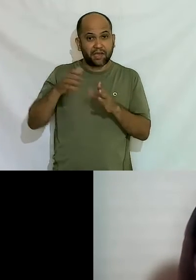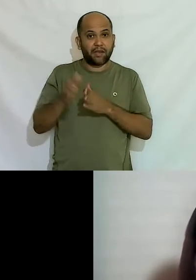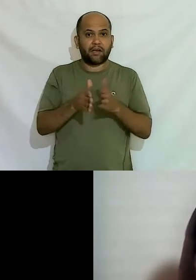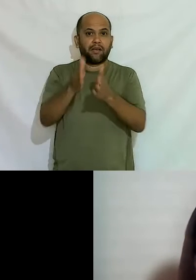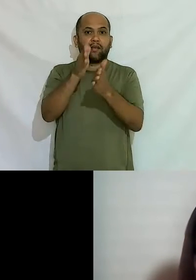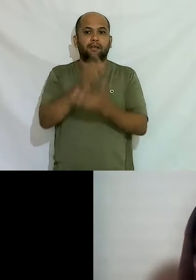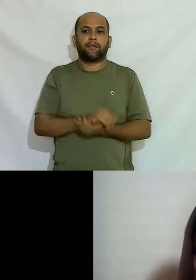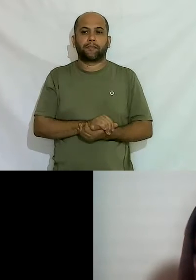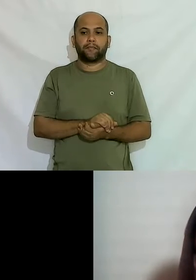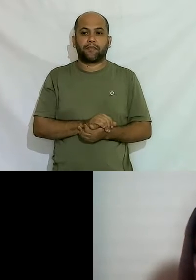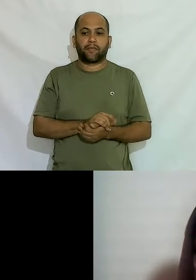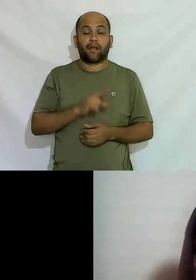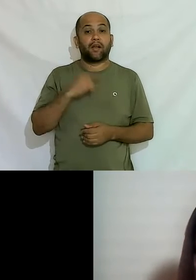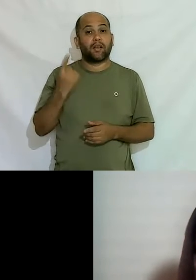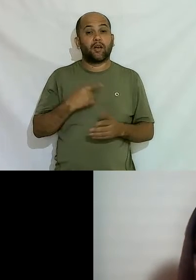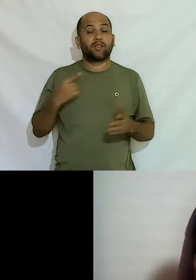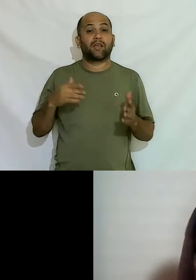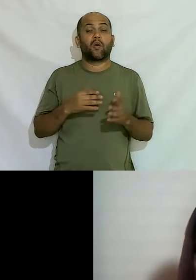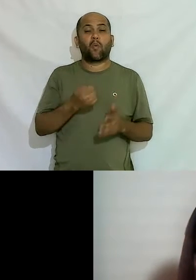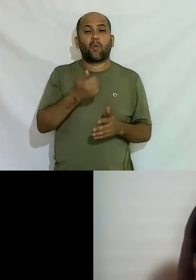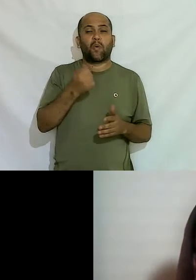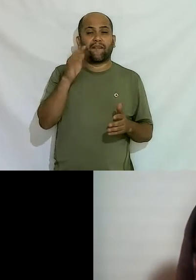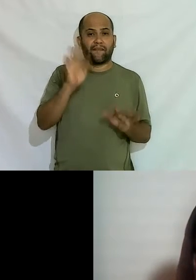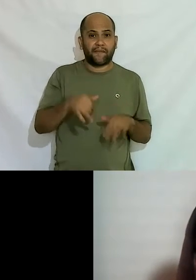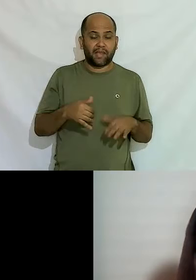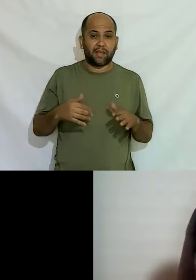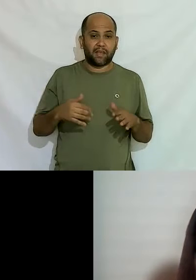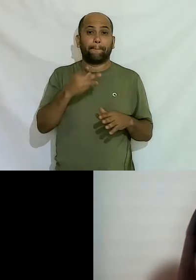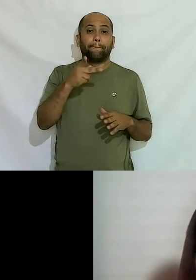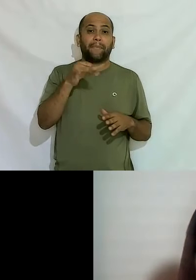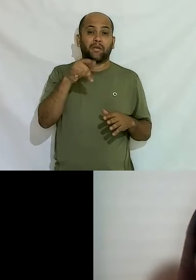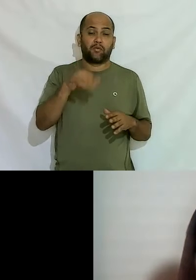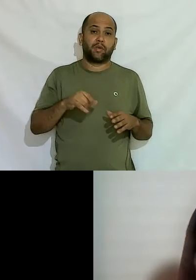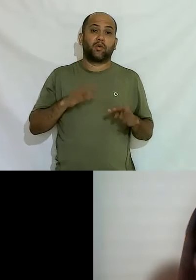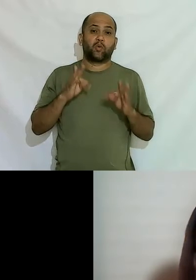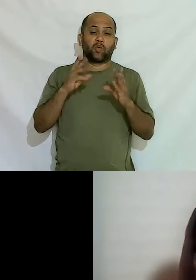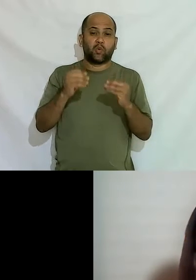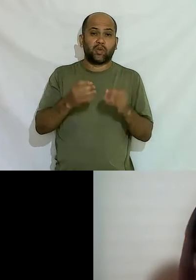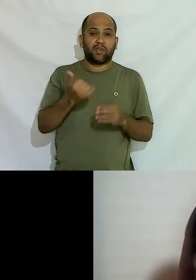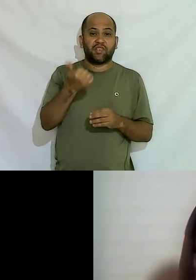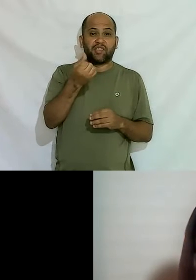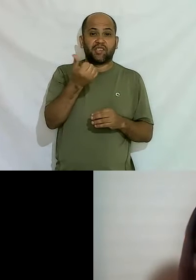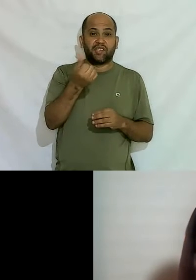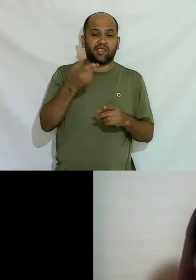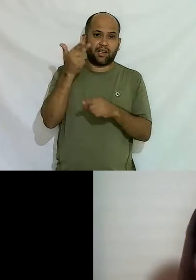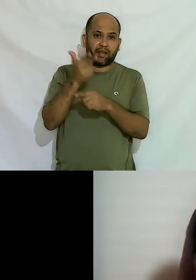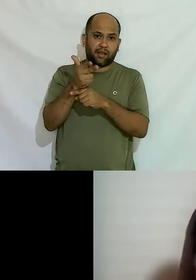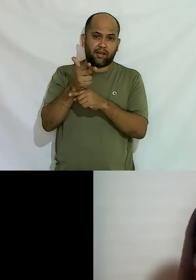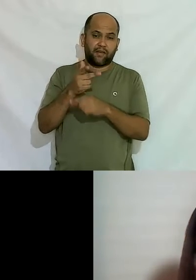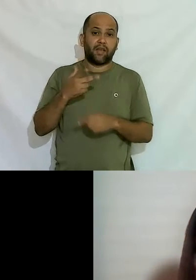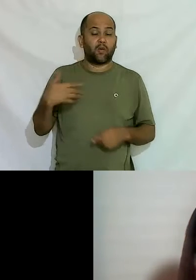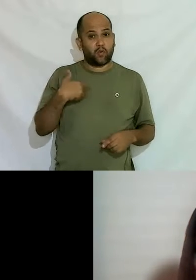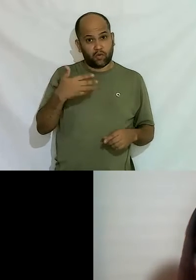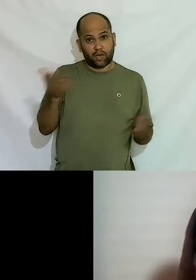essa é a nossa penúltima live do mês da carreira foram ao todo 16 lives essa é a 15ª live da